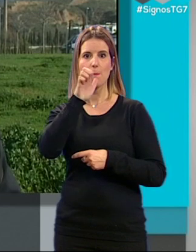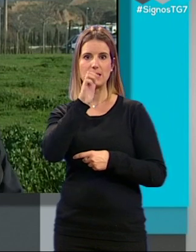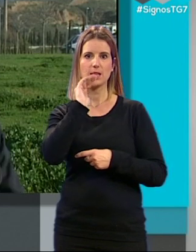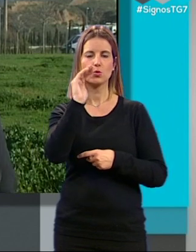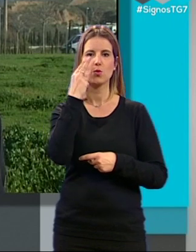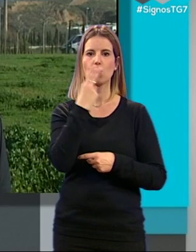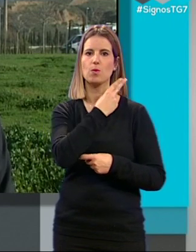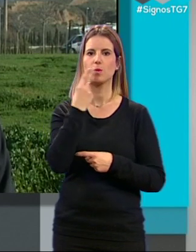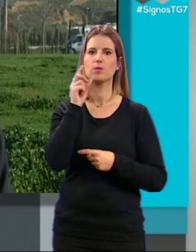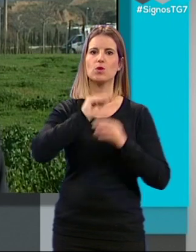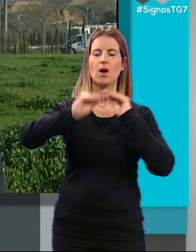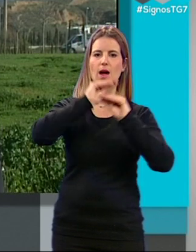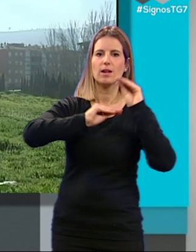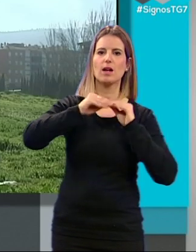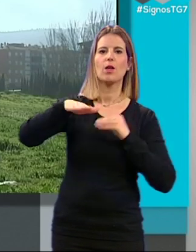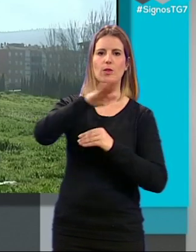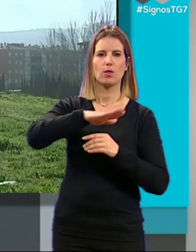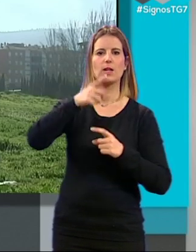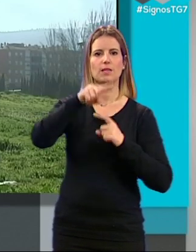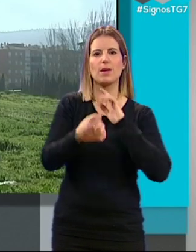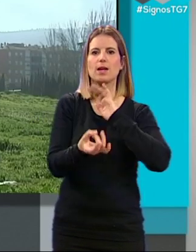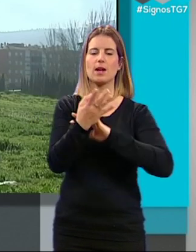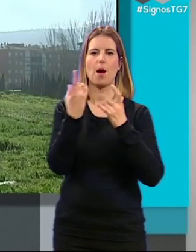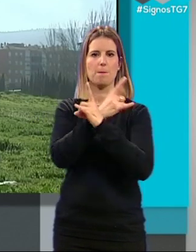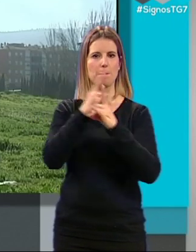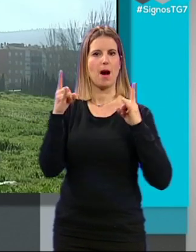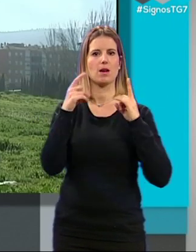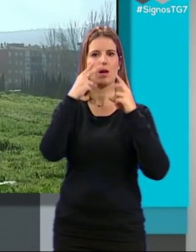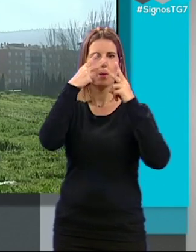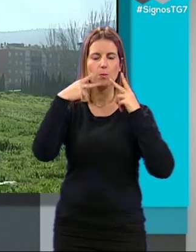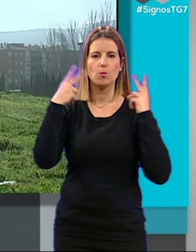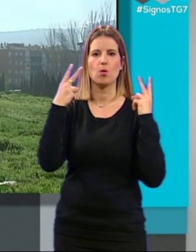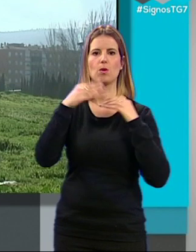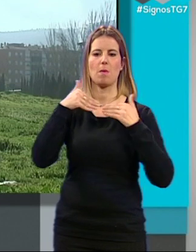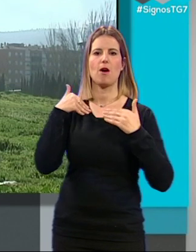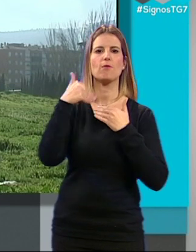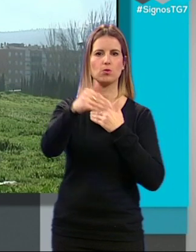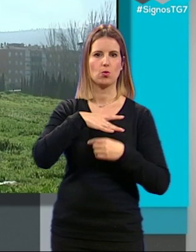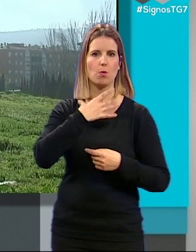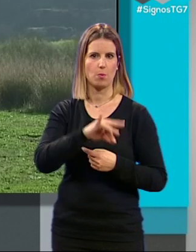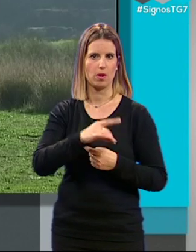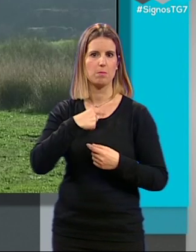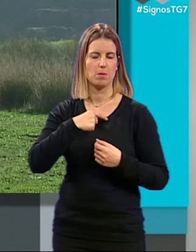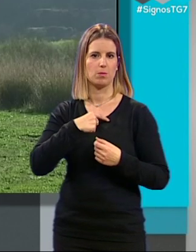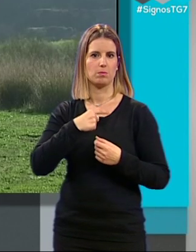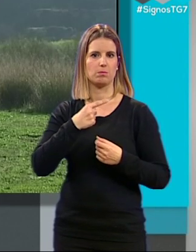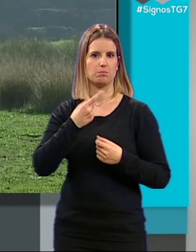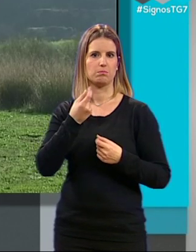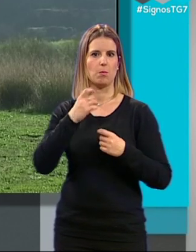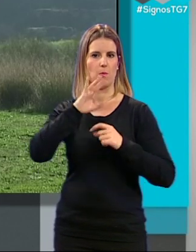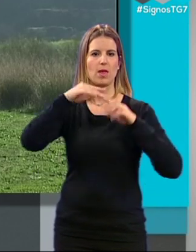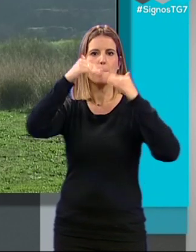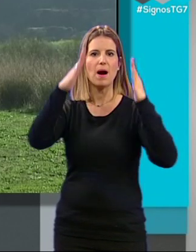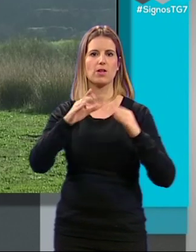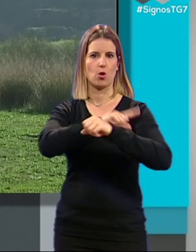no solo arreglar la zona en la que estamos, sino crear un parque público y valorar incluso de que ahora el futuro sí puede ser objeto de la dotación de un pabellón